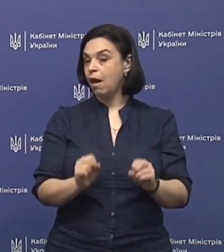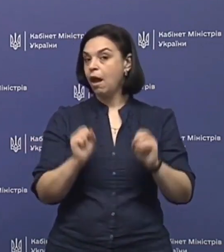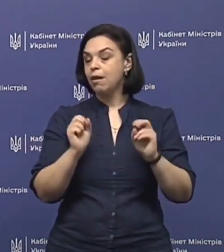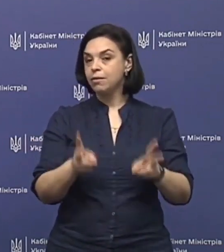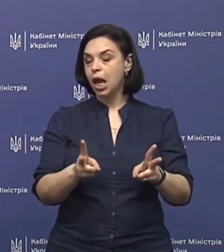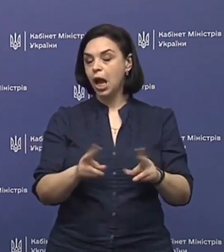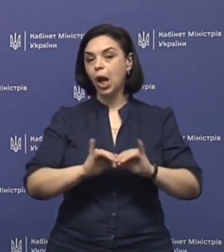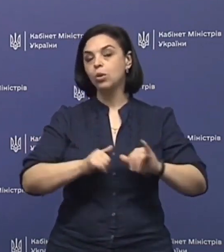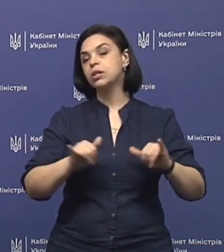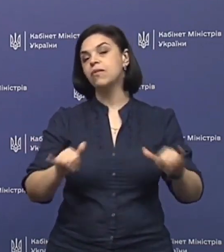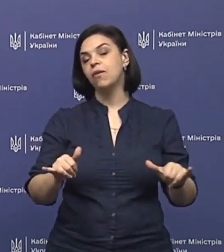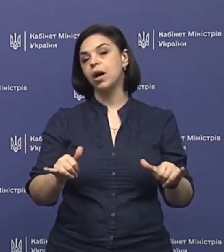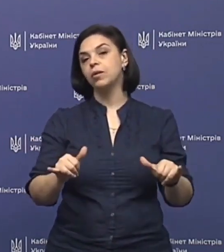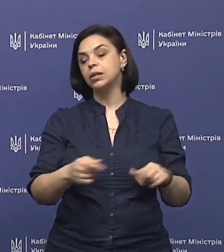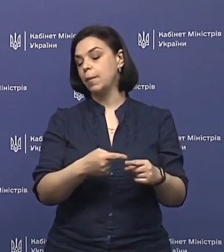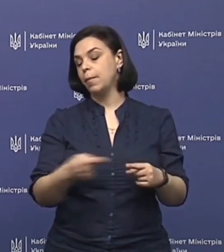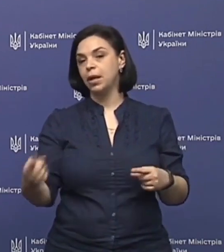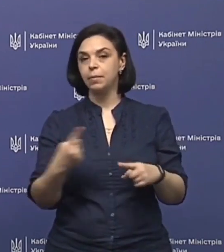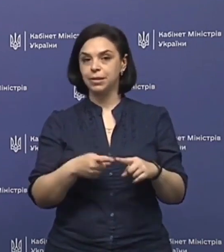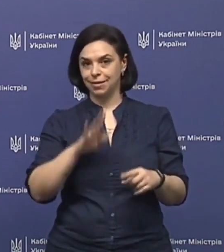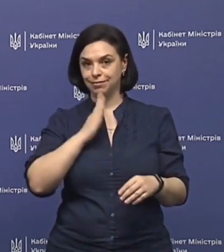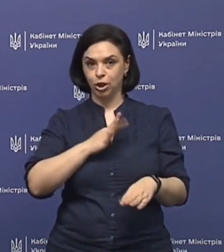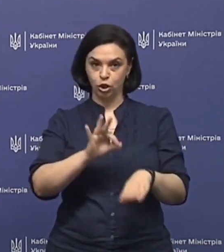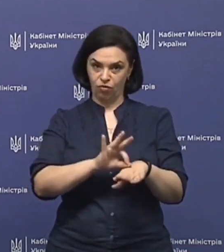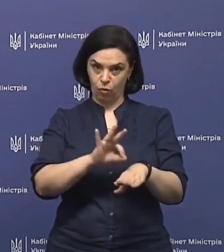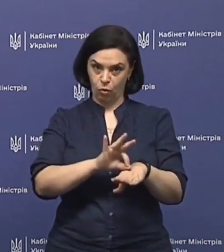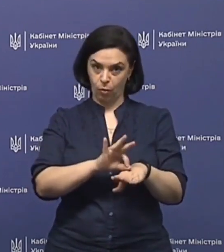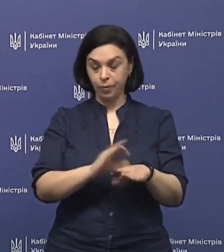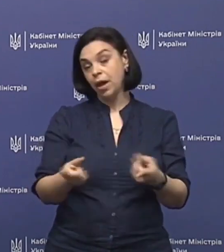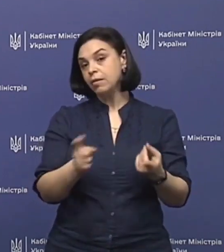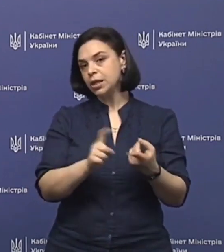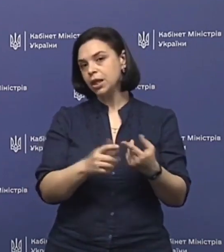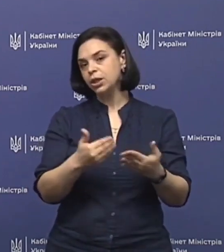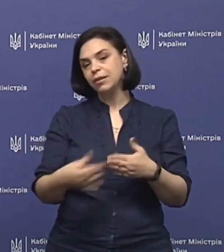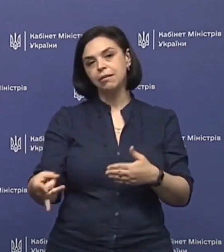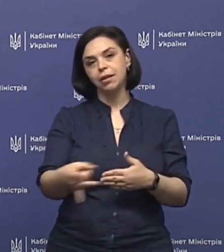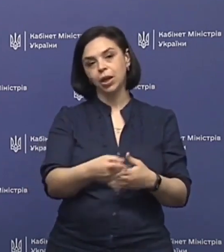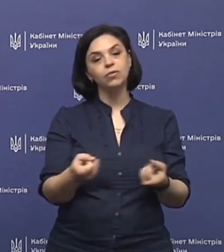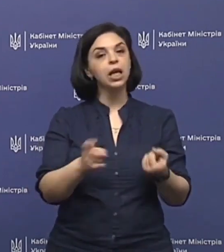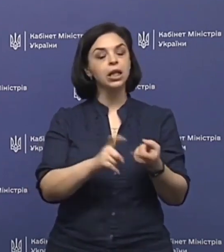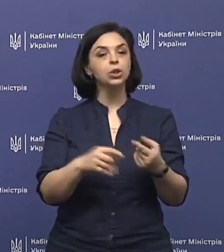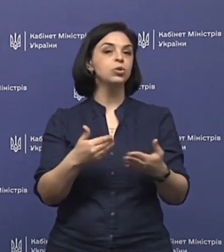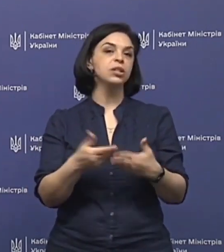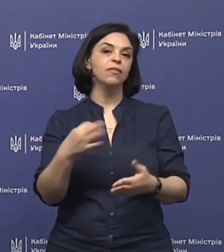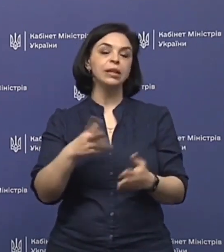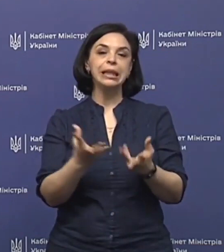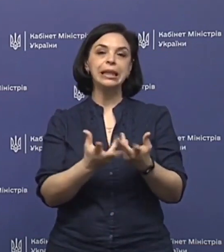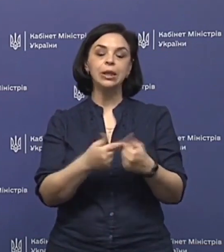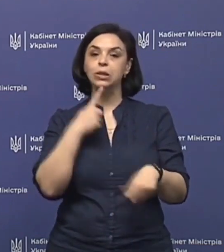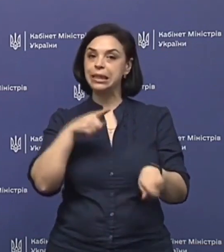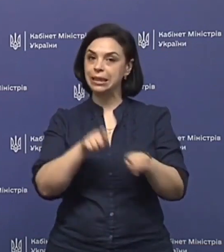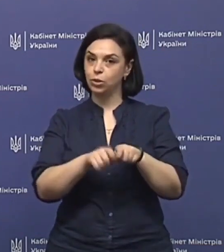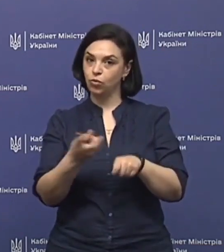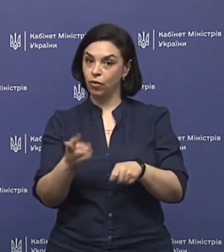як розвиваються перебіг цих наших хвороб, в залежності від регіону, в залежності від кількості